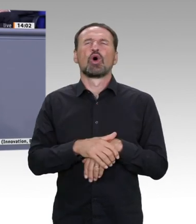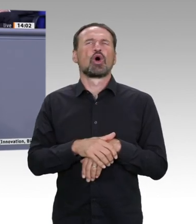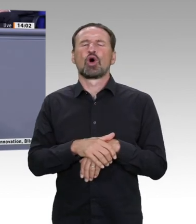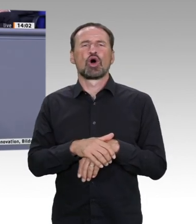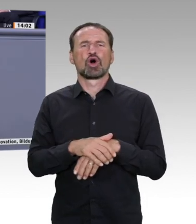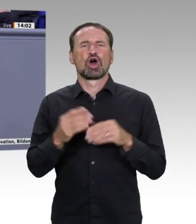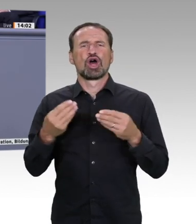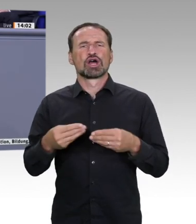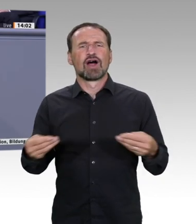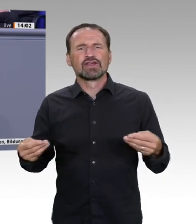auf.